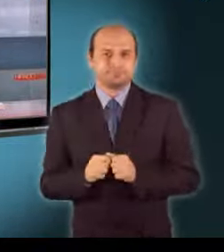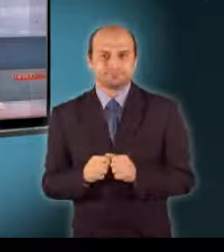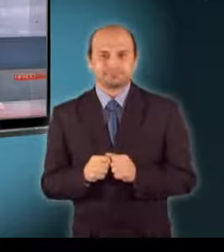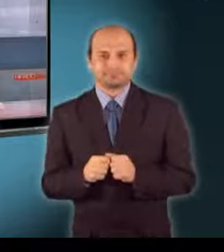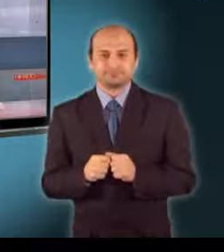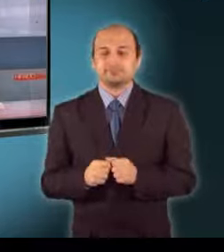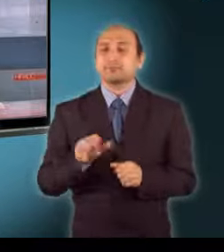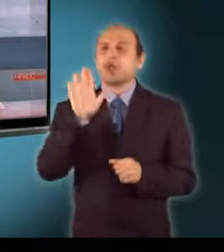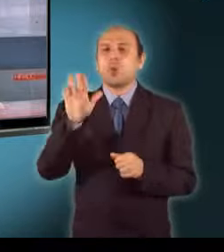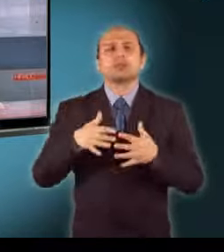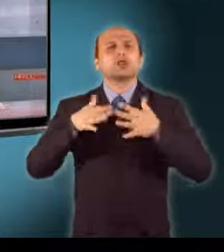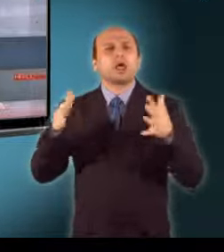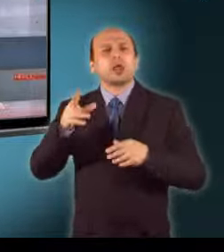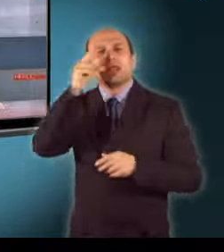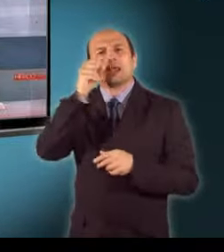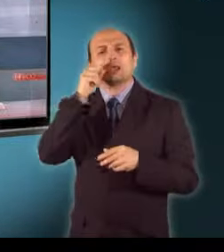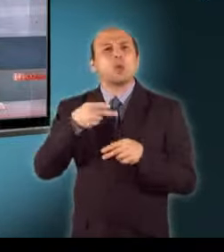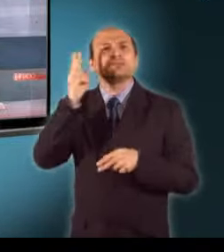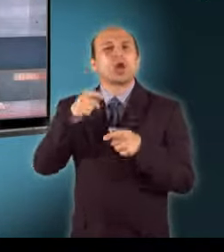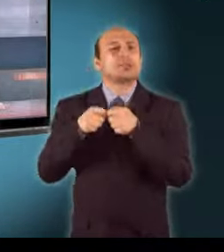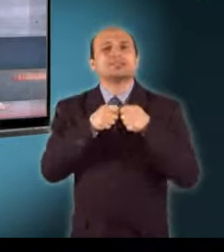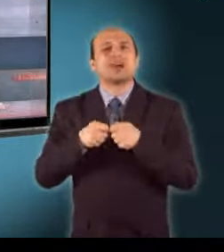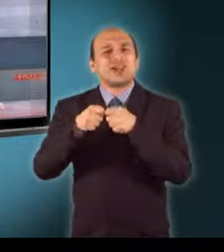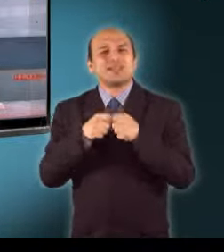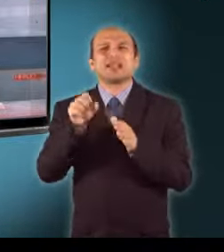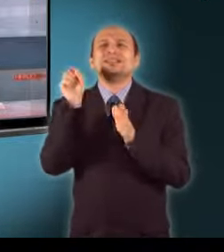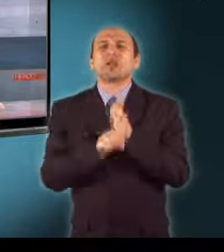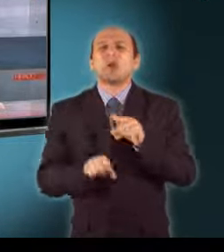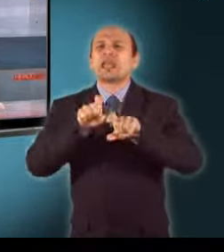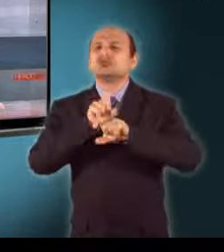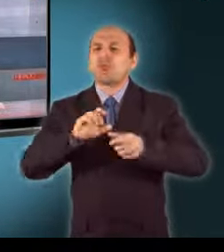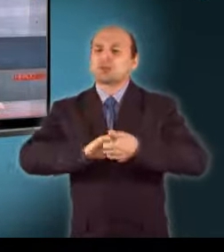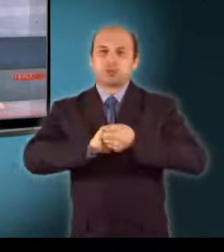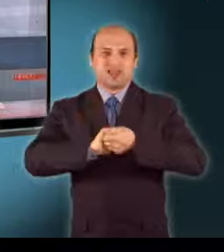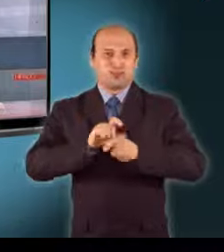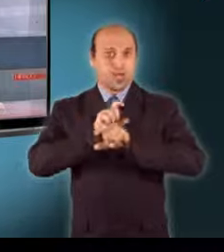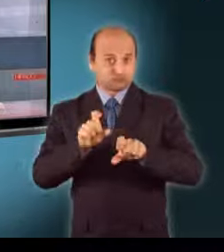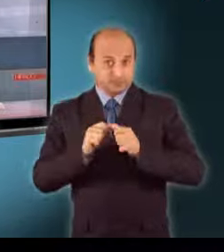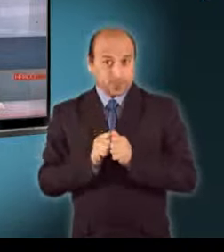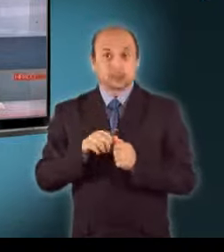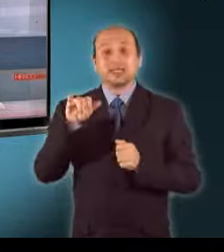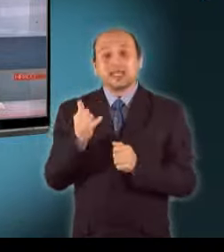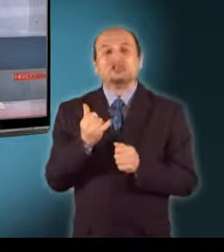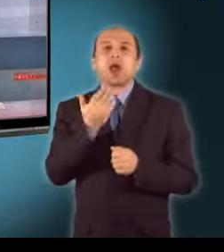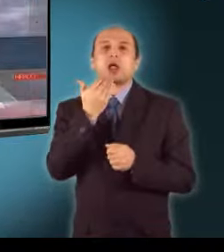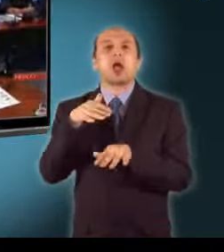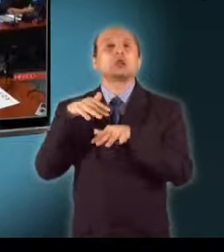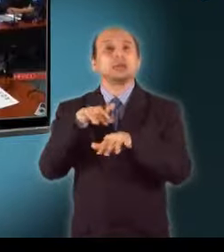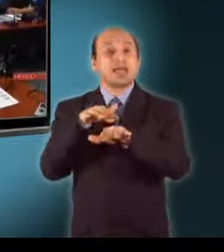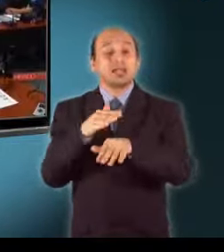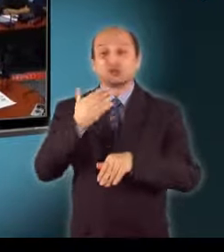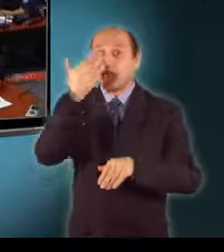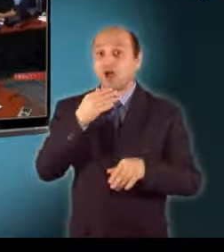rendőr szakszervezet az őket ért megszorítások miatt. Az érdekképviseletek demonstrációra készülnek, ha február 1-jéig